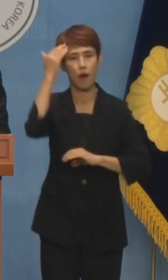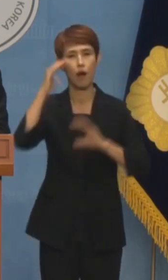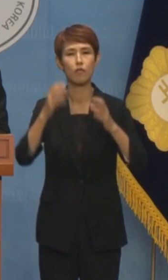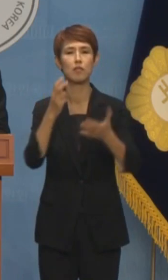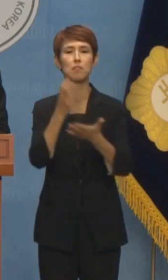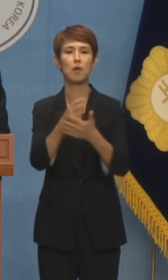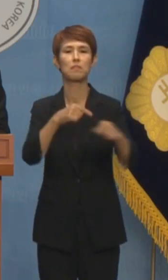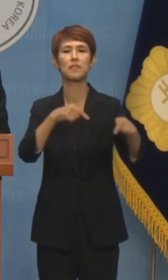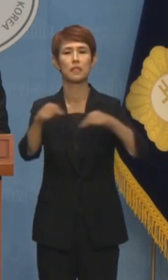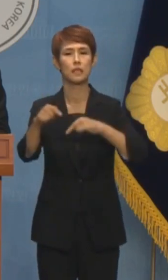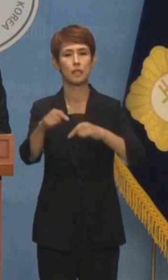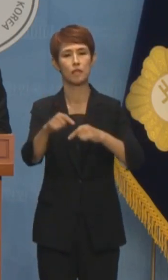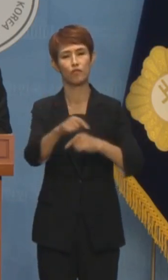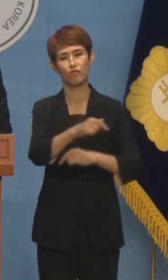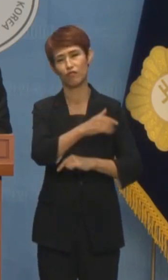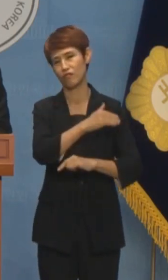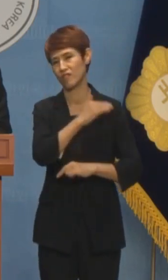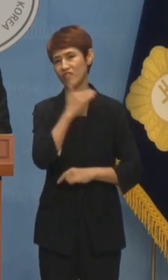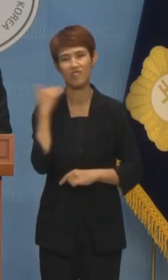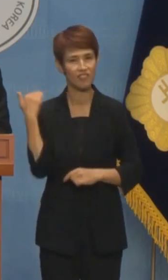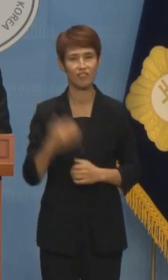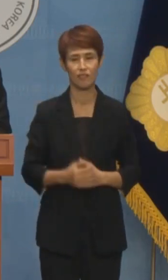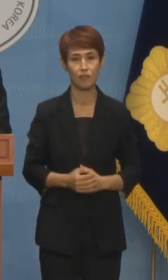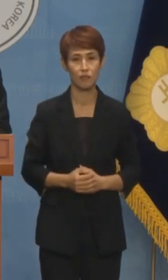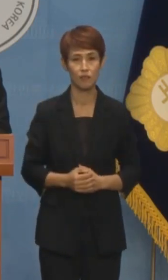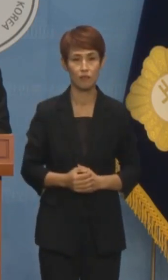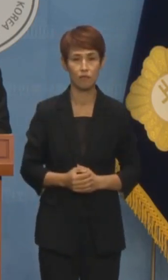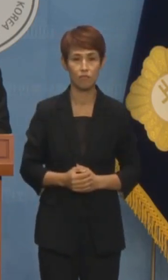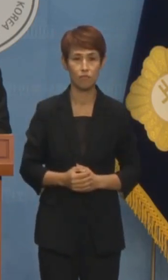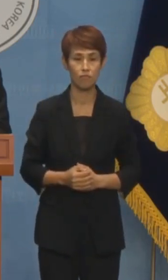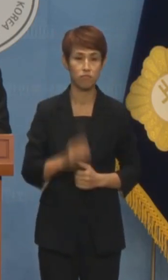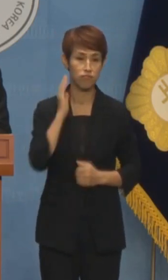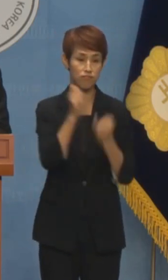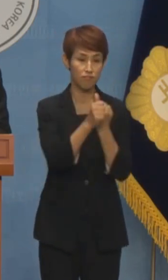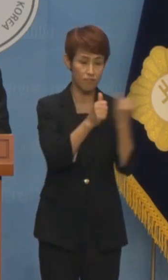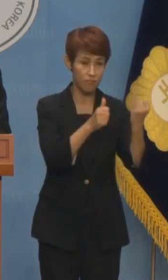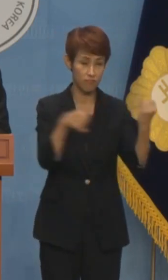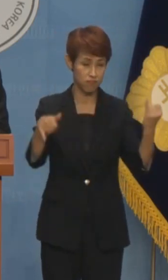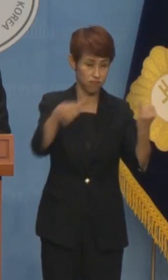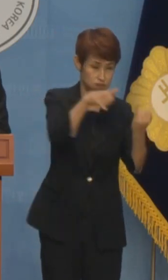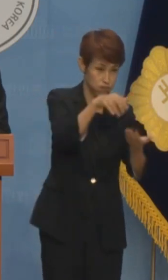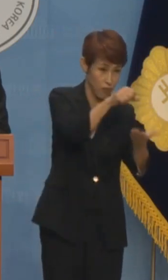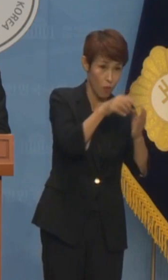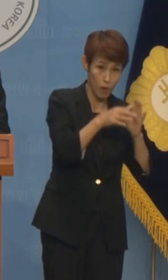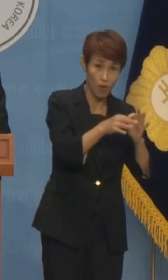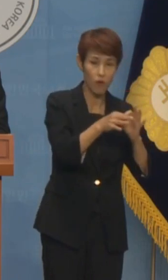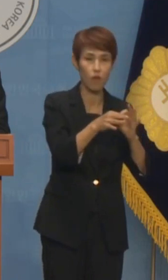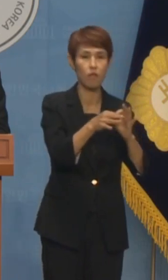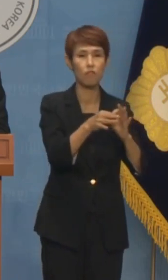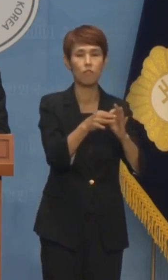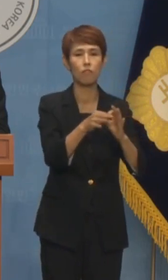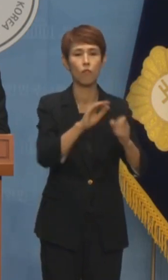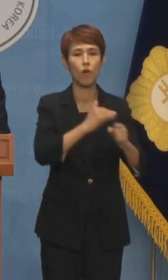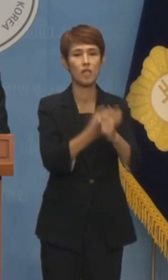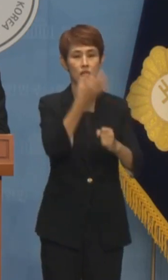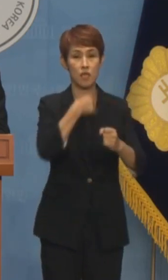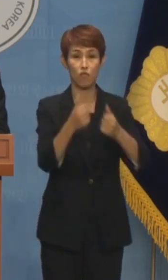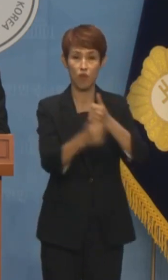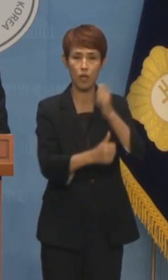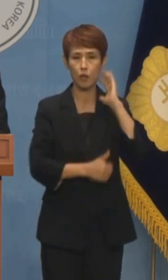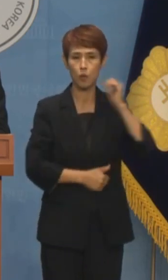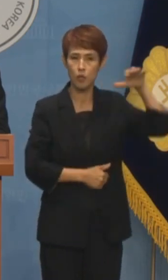검찰입니다. 김건희 여사 명품백 수소와 관련한 대통령실과 권익위의 설명이